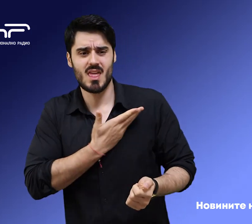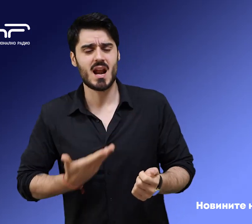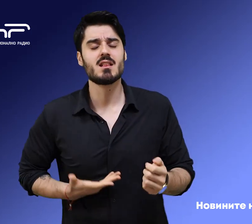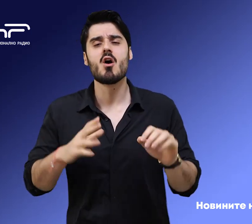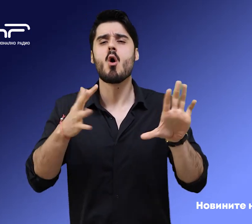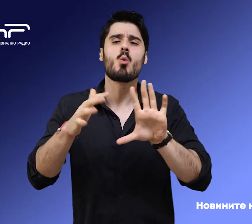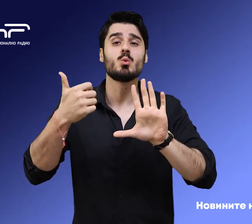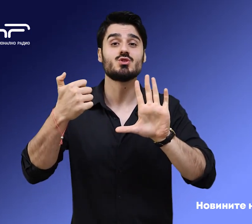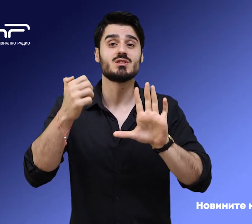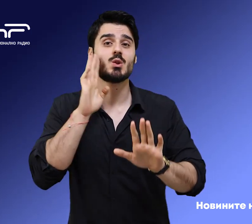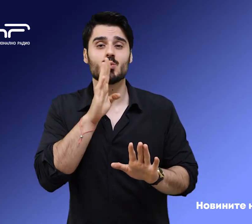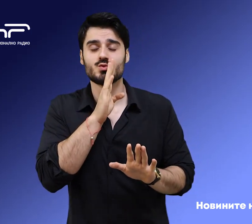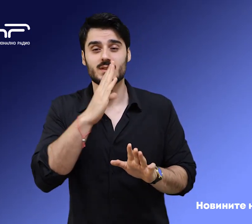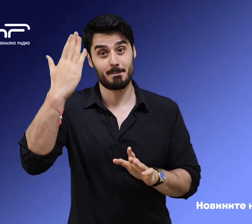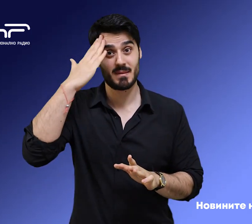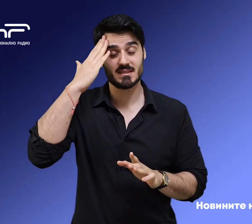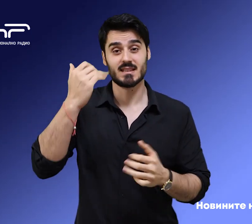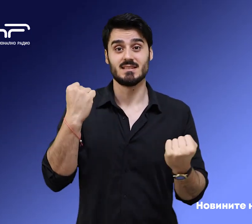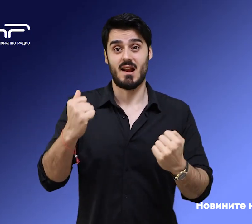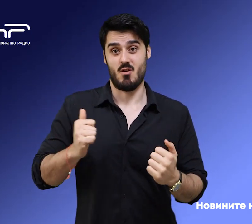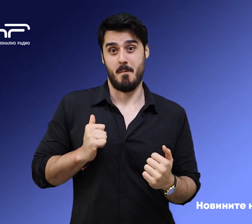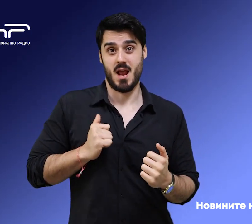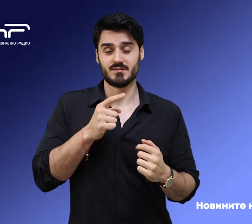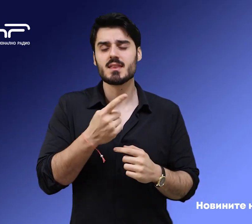души. Министра на здравеопазването Танос Плеври заяви.